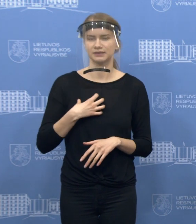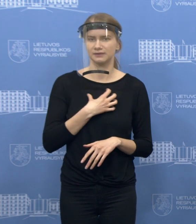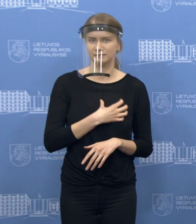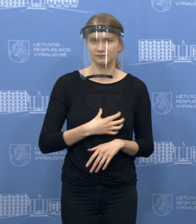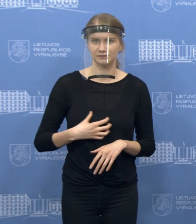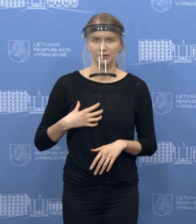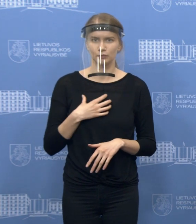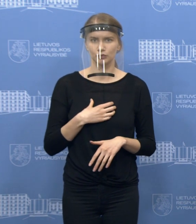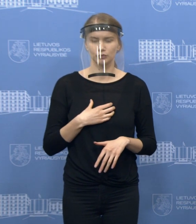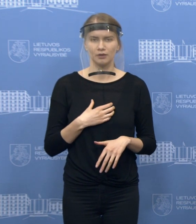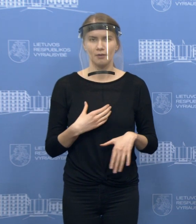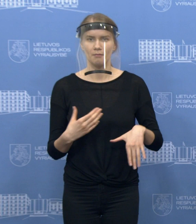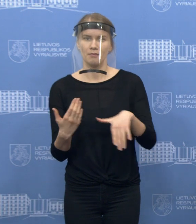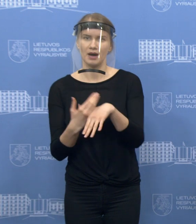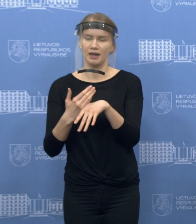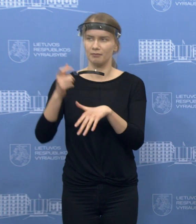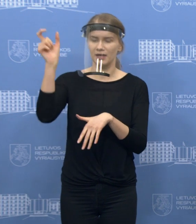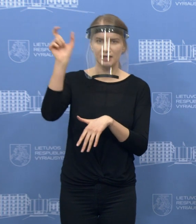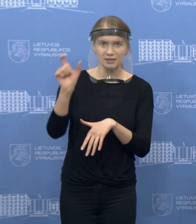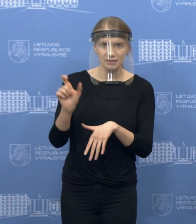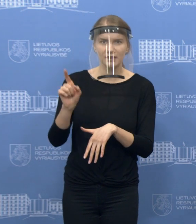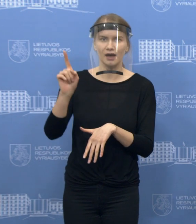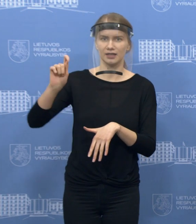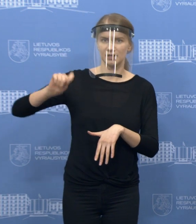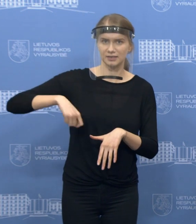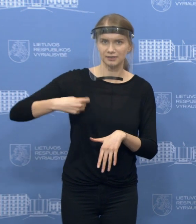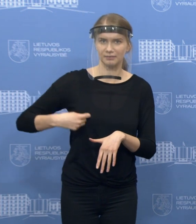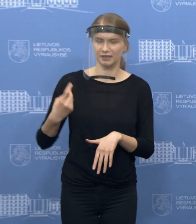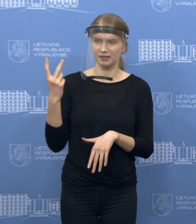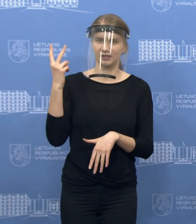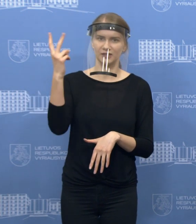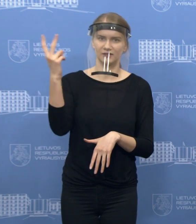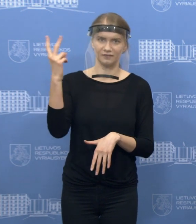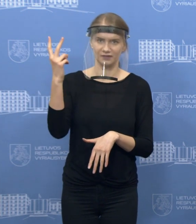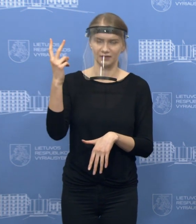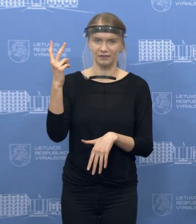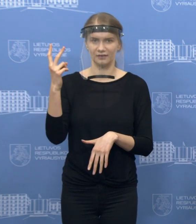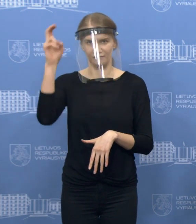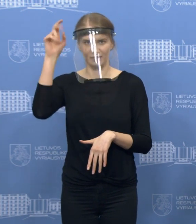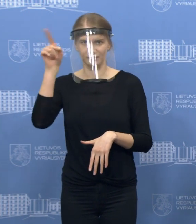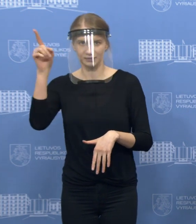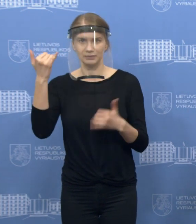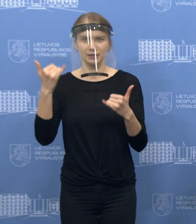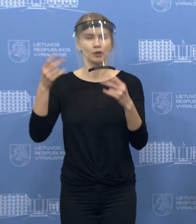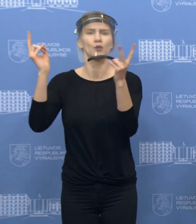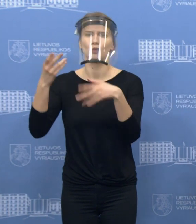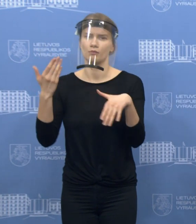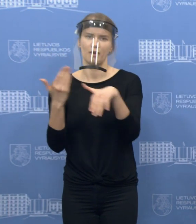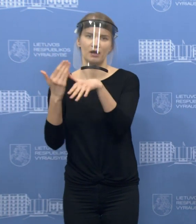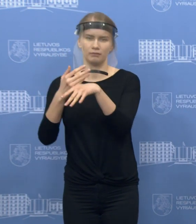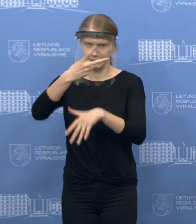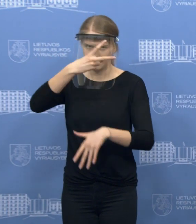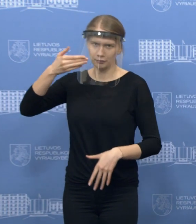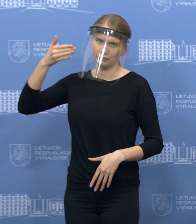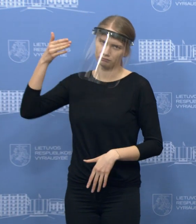humanitarinę pagalbą Italijai ir Ispanijai, vienas mūsų valstybėms, Europos Sąjungos valstybėms, kuriuos šiandien pat yra didžiulį